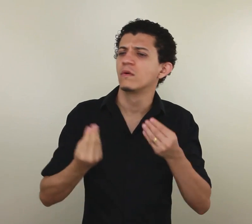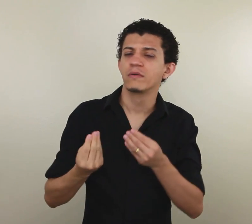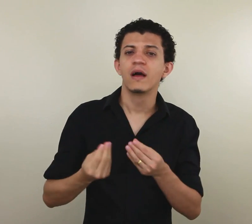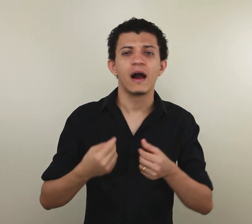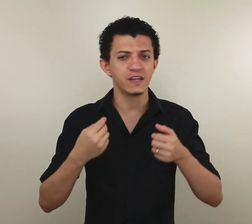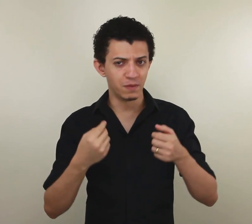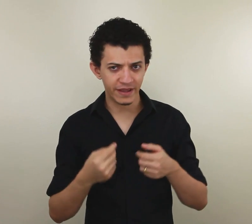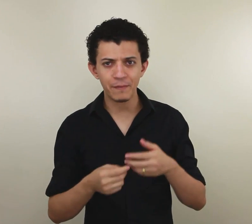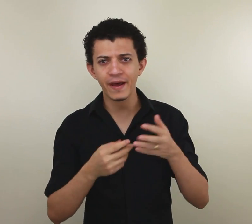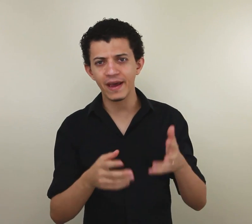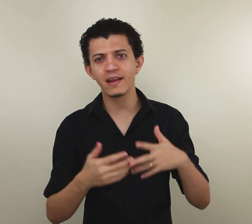Aí eu expliquei pra ele.